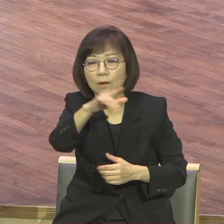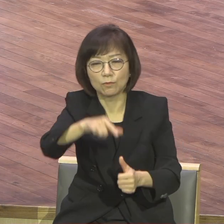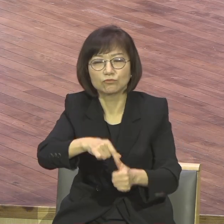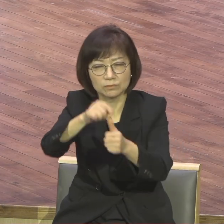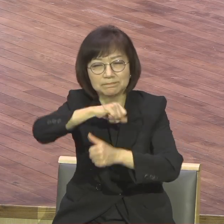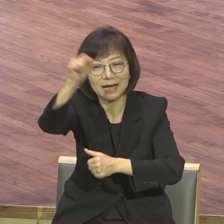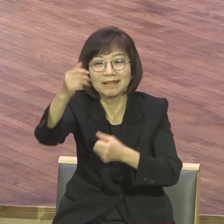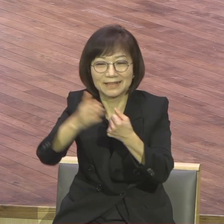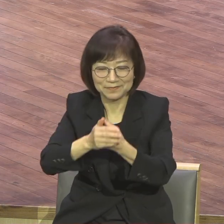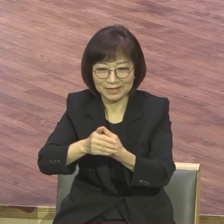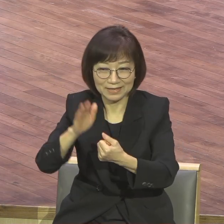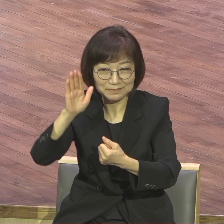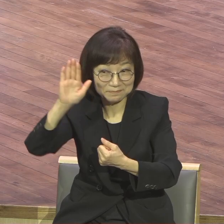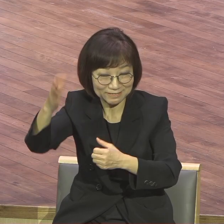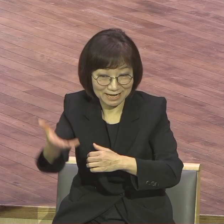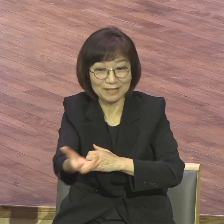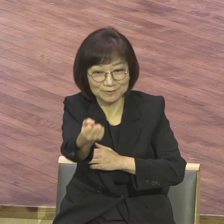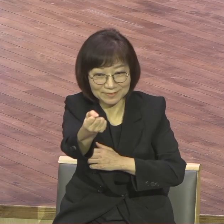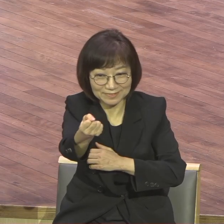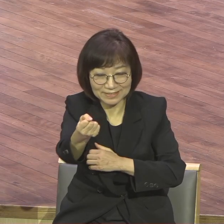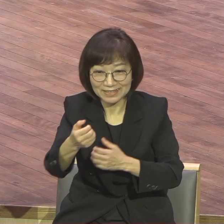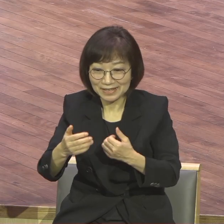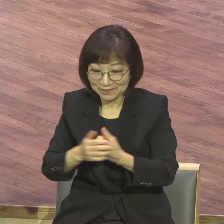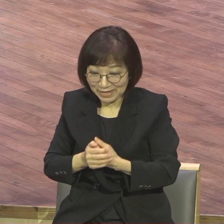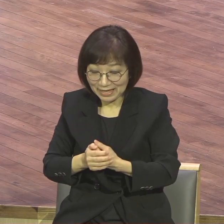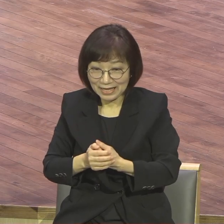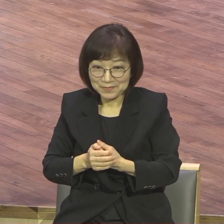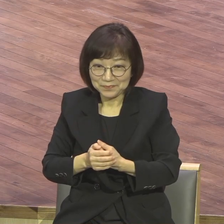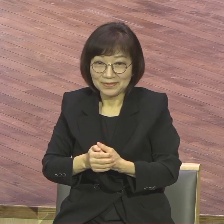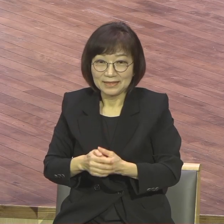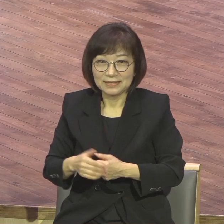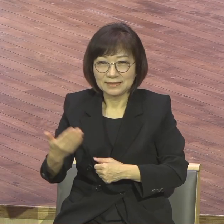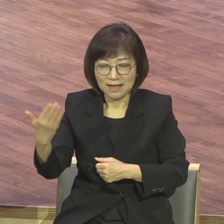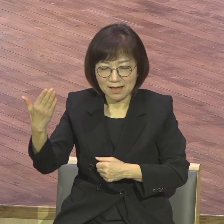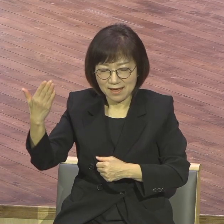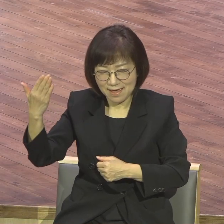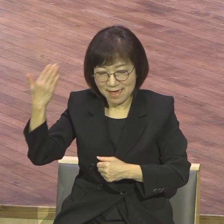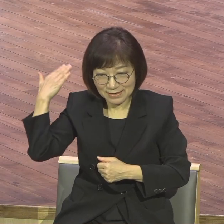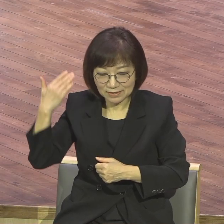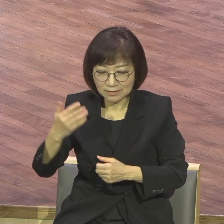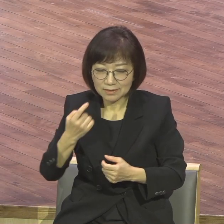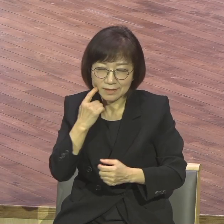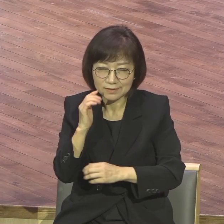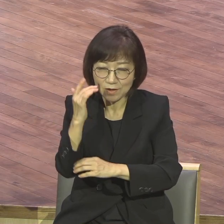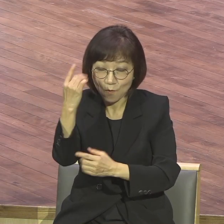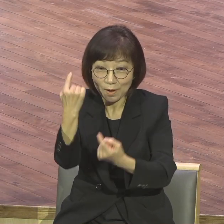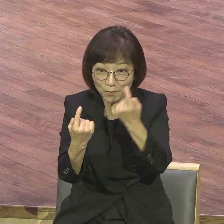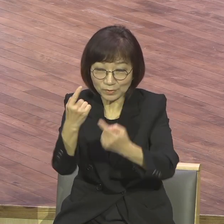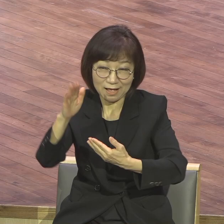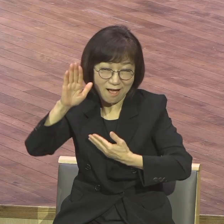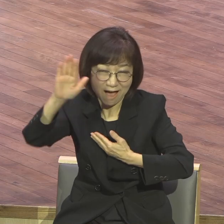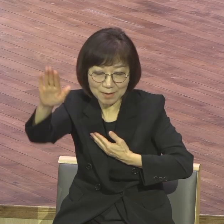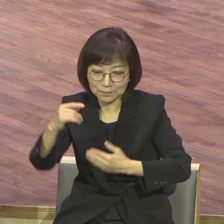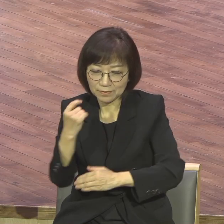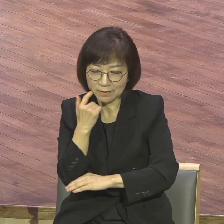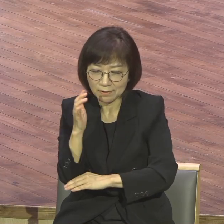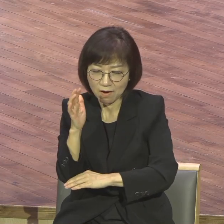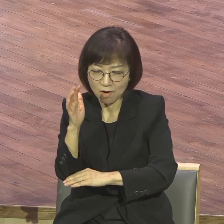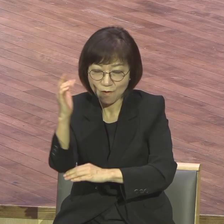이전 영광이 나중 영광이 이전 영광보다 크리라. 기다리세요. 믿음으로 이 언약 잡고